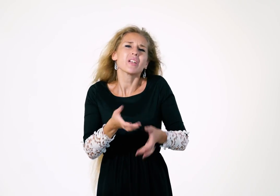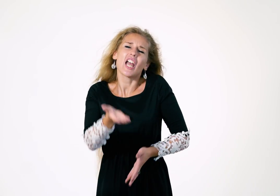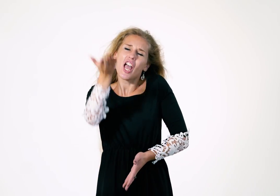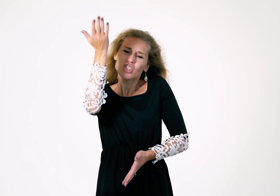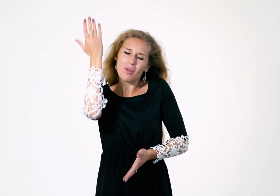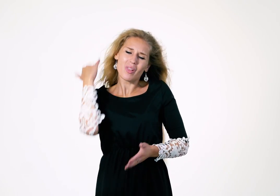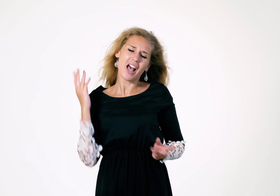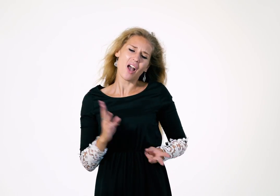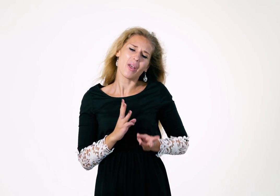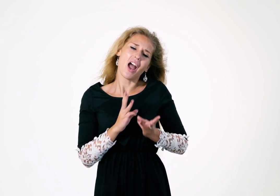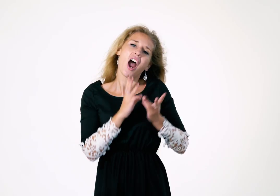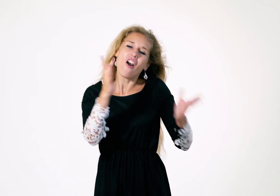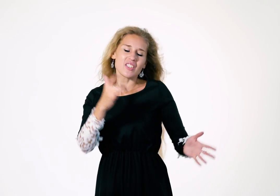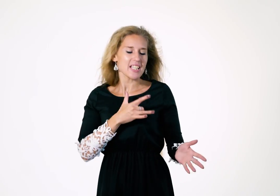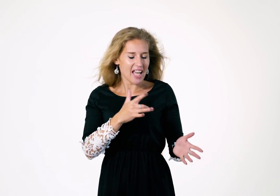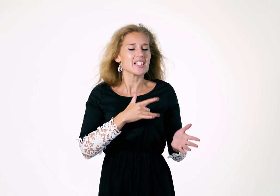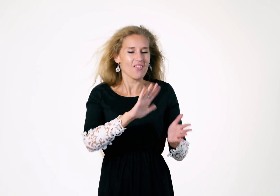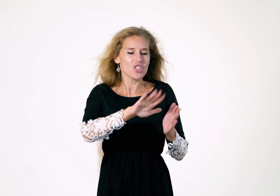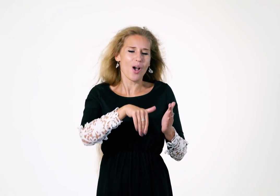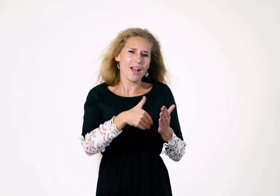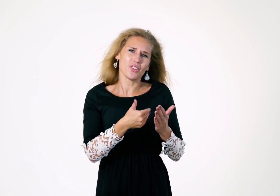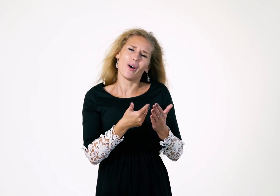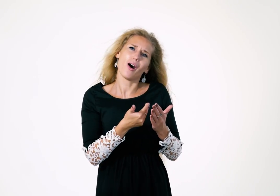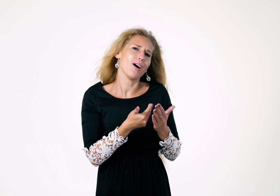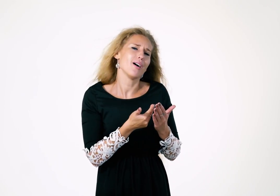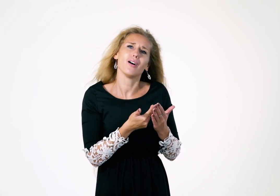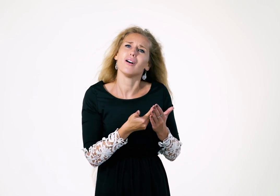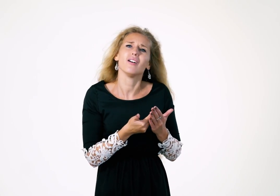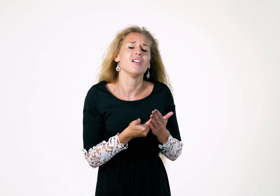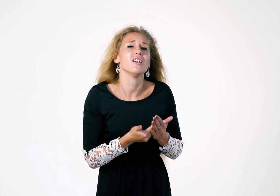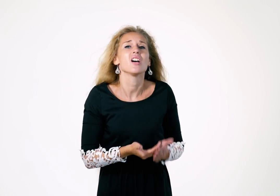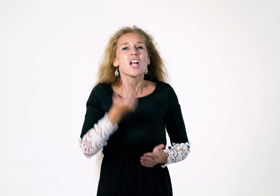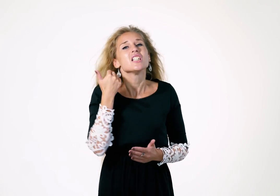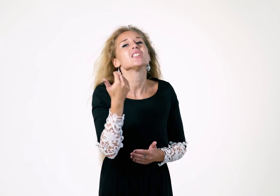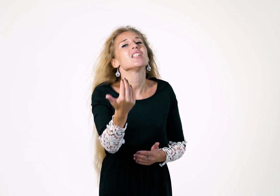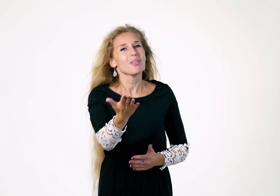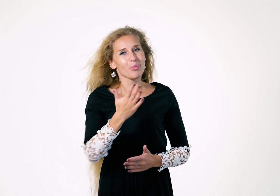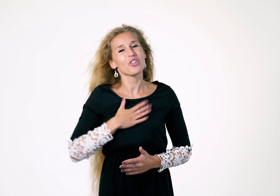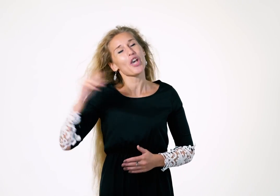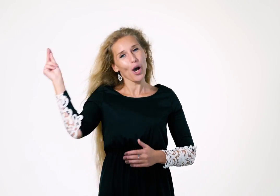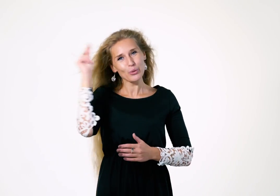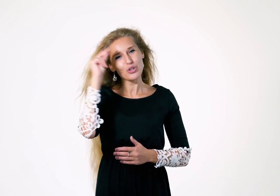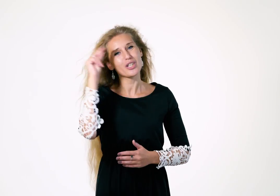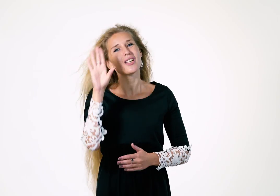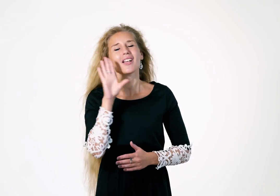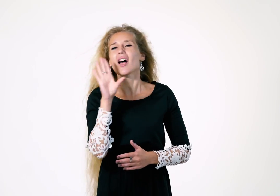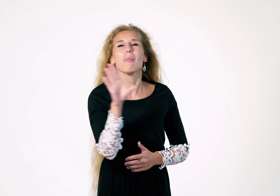прежде, пламя, сердце все равно Ты меня учила,